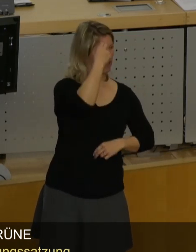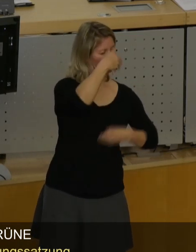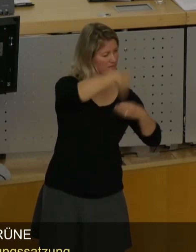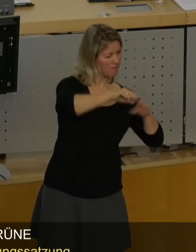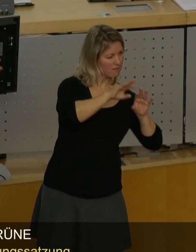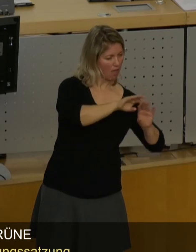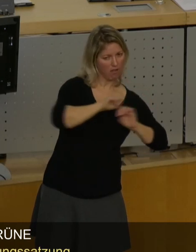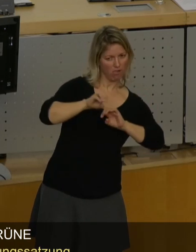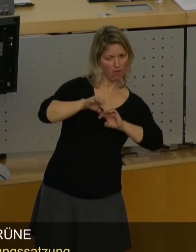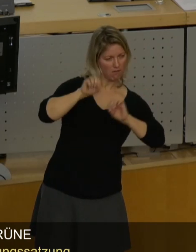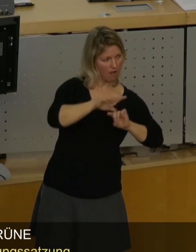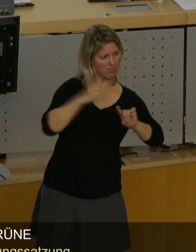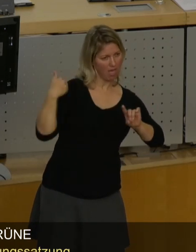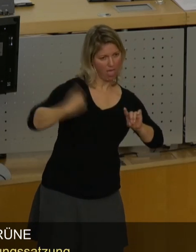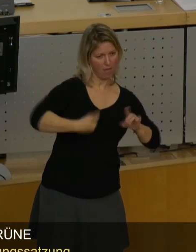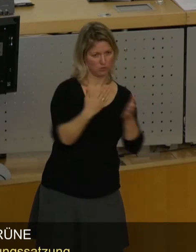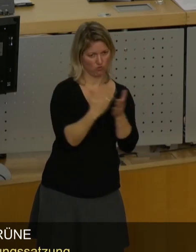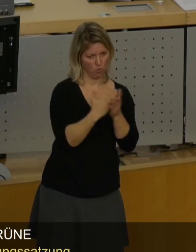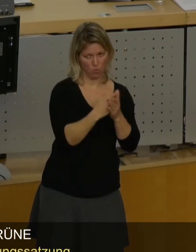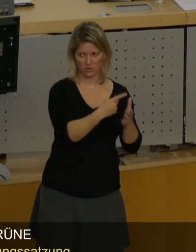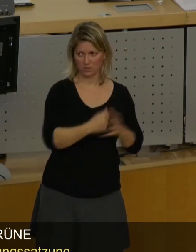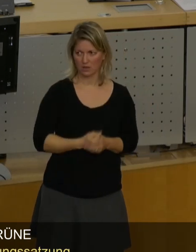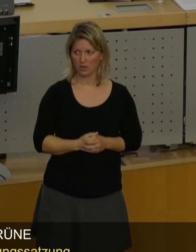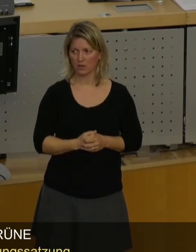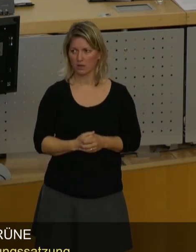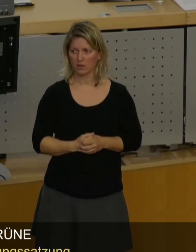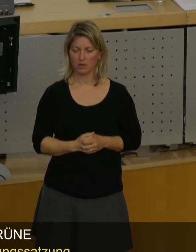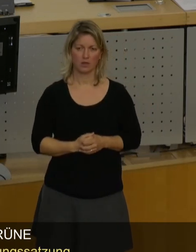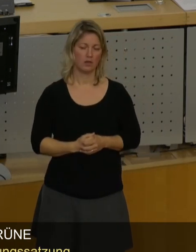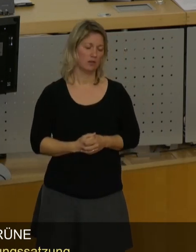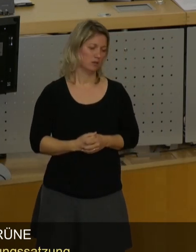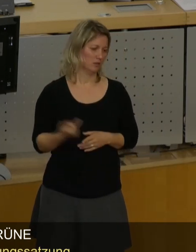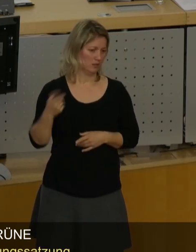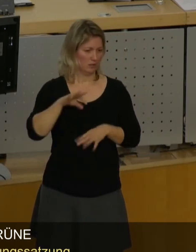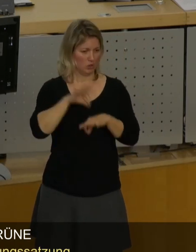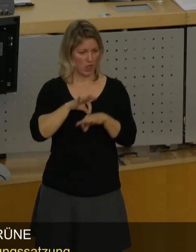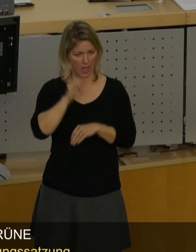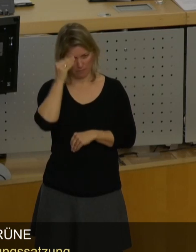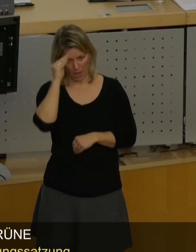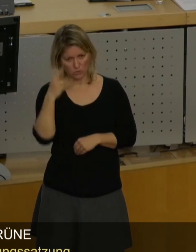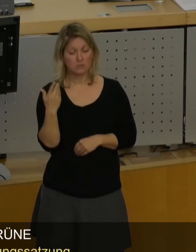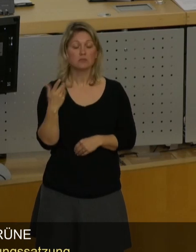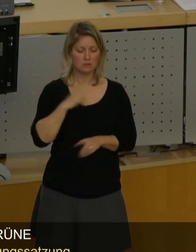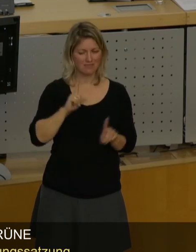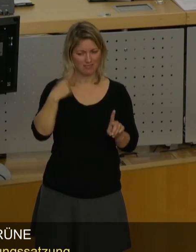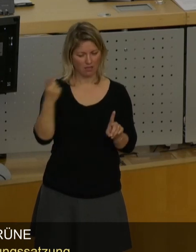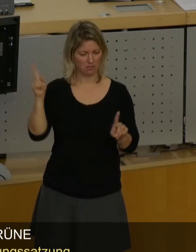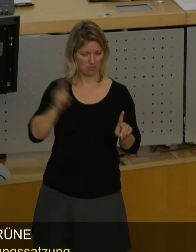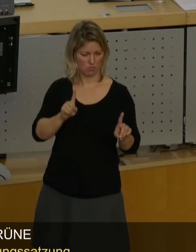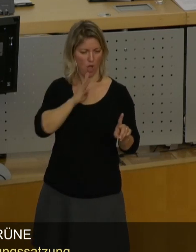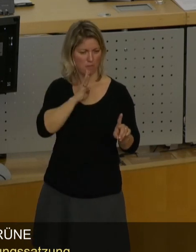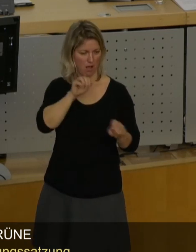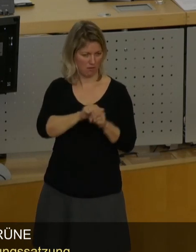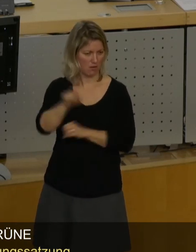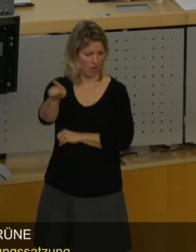auseinanderfiletieren. Er hat es ja gerade eben vor uns versucht. Herr Dr. Brauns, Sie können ja gerne noch mal ran. Und jetzt will ich Ihnen noch mal eins sagen.